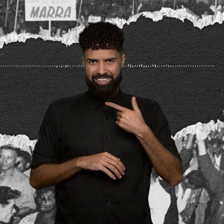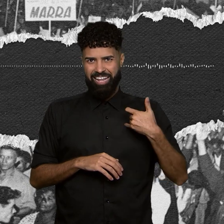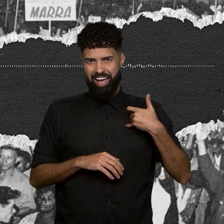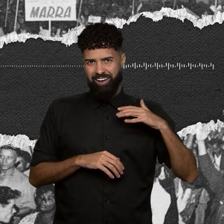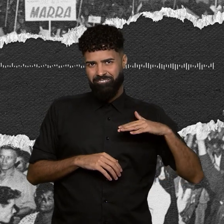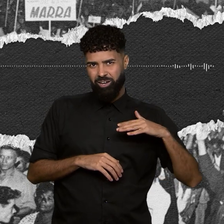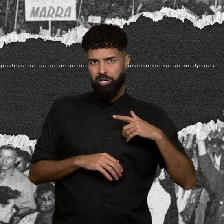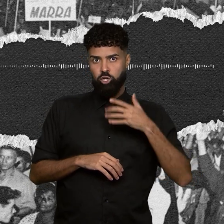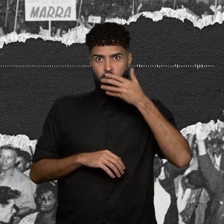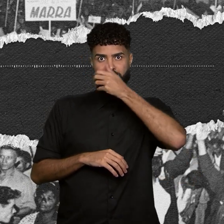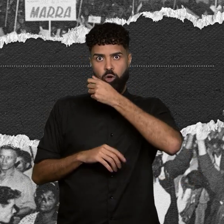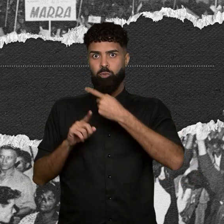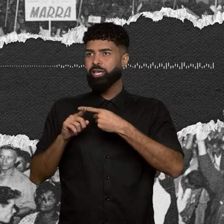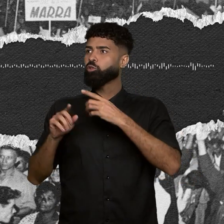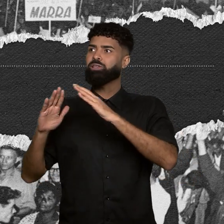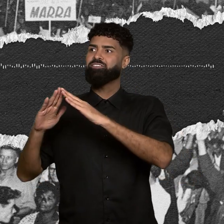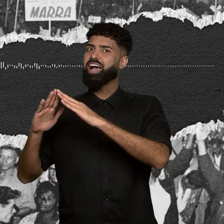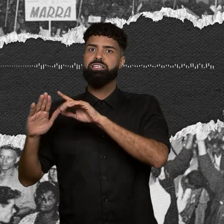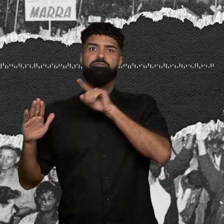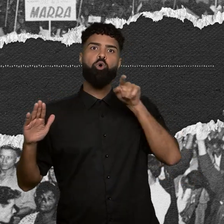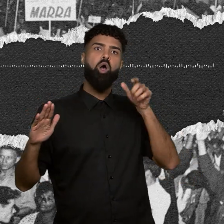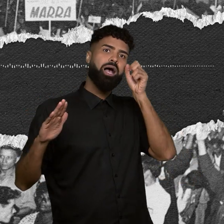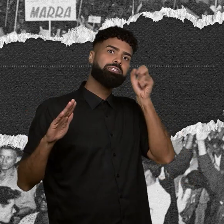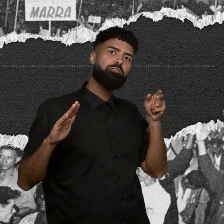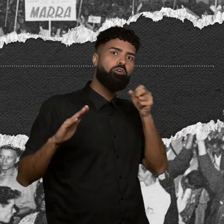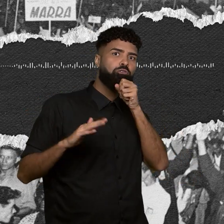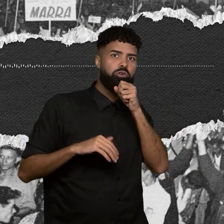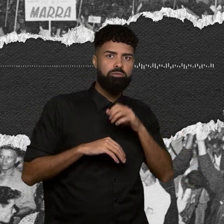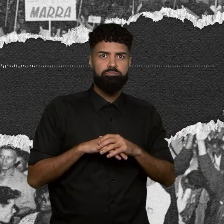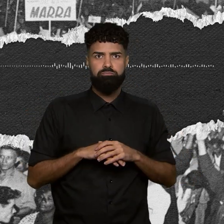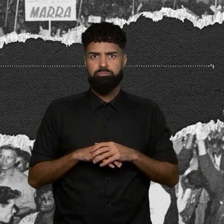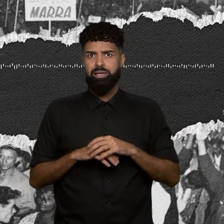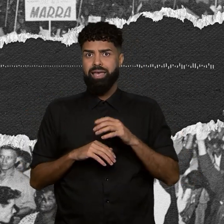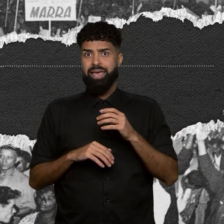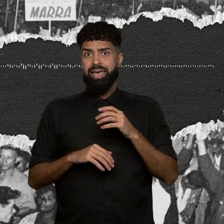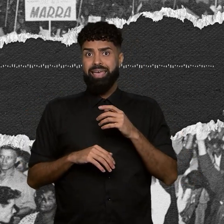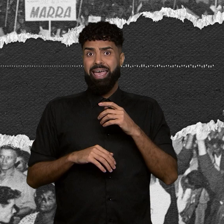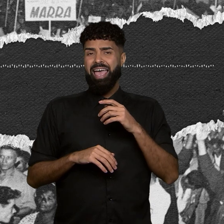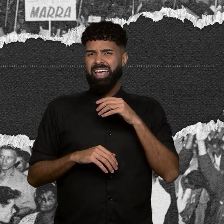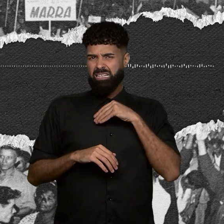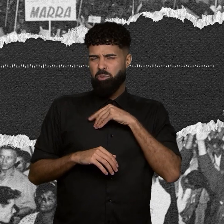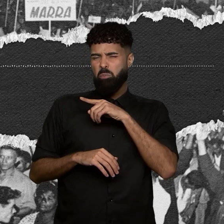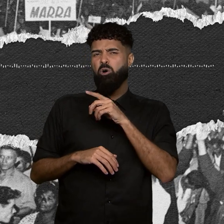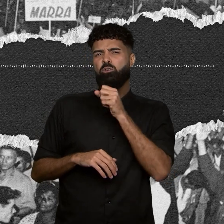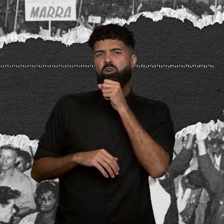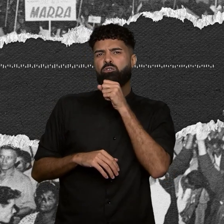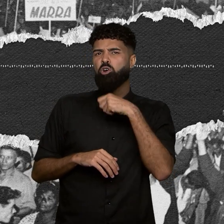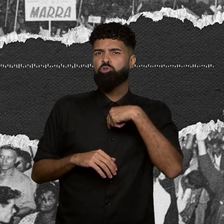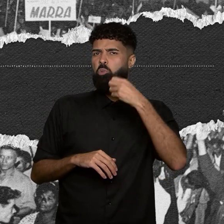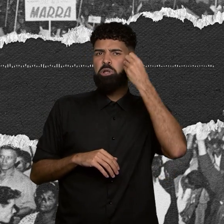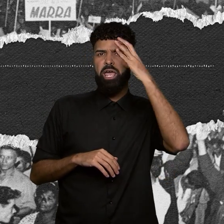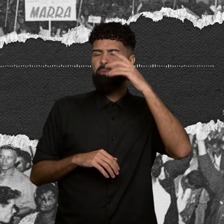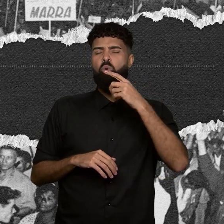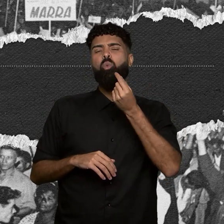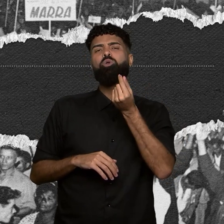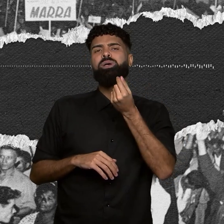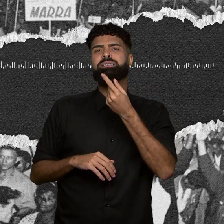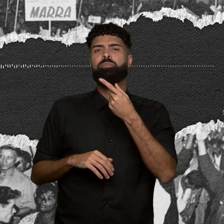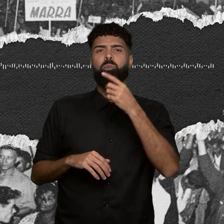porque ficou na casa da avó. Quem recebeu foi meu avô. Não sei quanto ele recebeu do meu tio, não tenho a mínima ideia. Não tenho